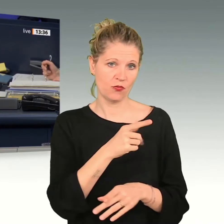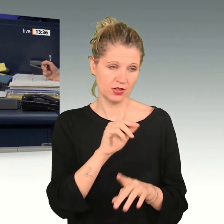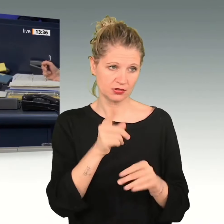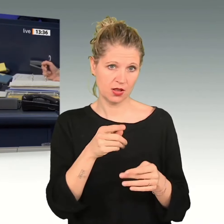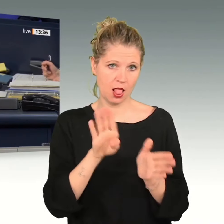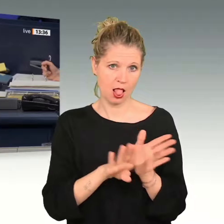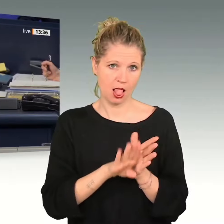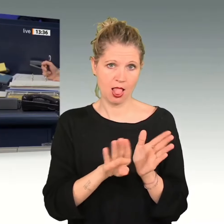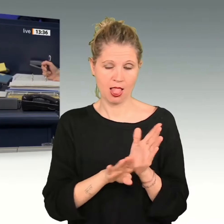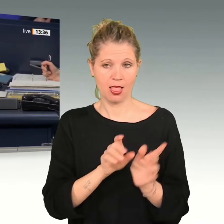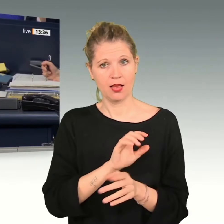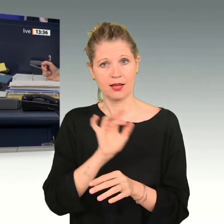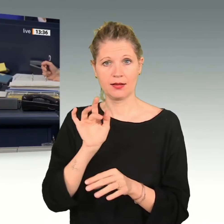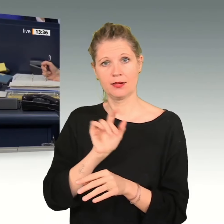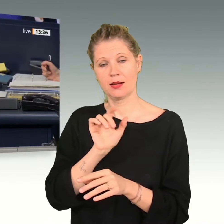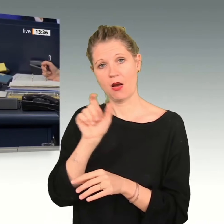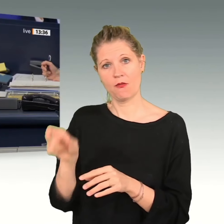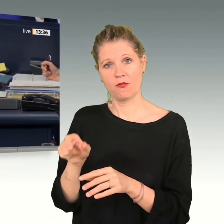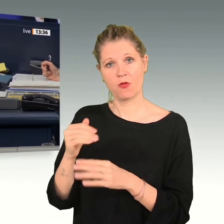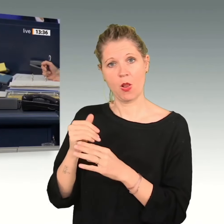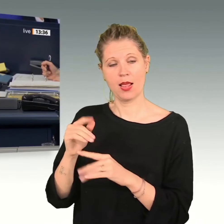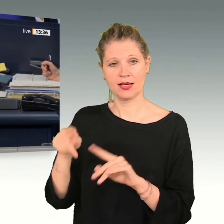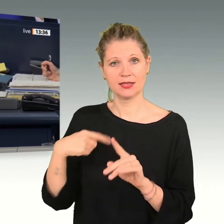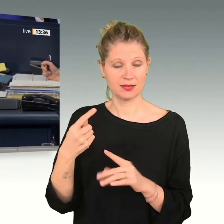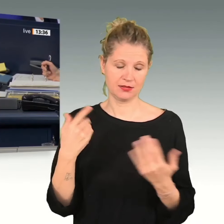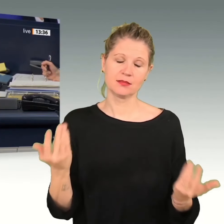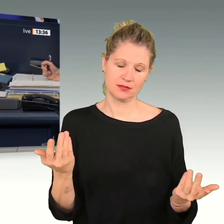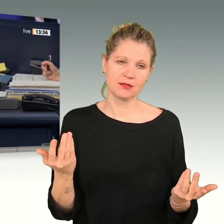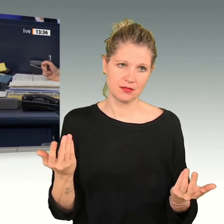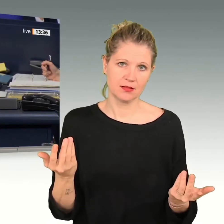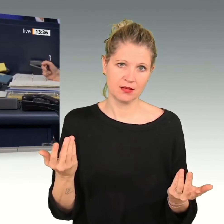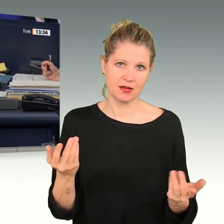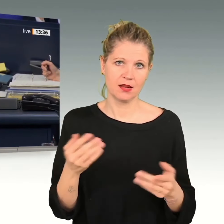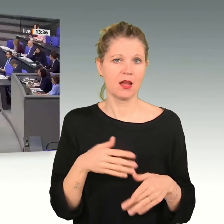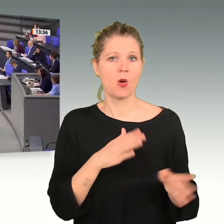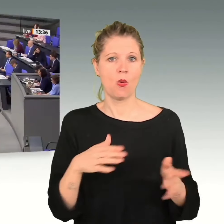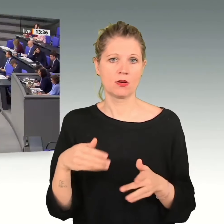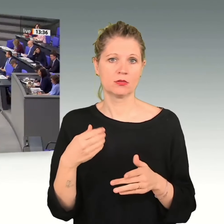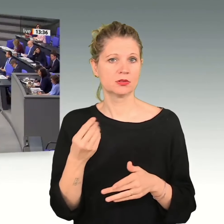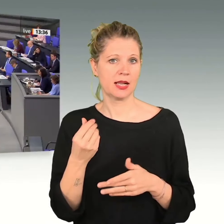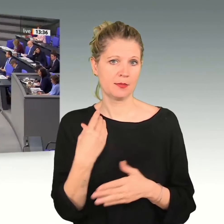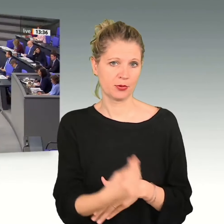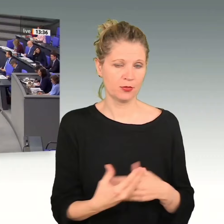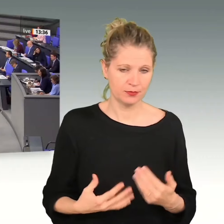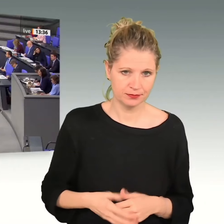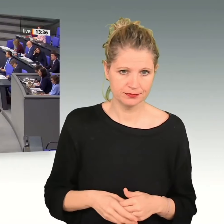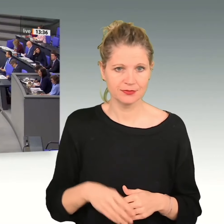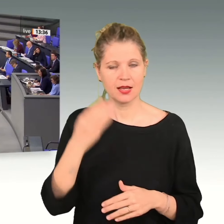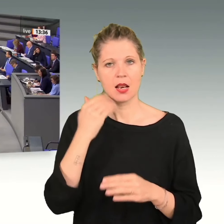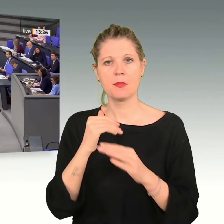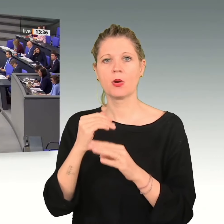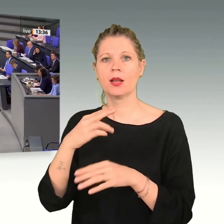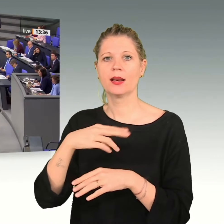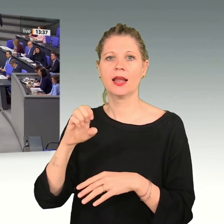Diffamierungen gegenüber der Kollegin gewesen sein, dann werde ich das hier vornehmen. Frau Kollegin Henneberger, ich würde Ihnen